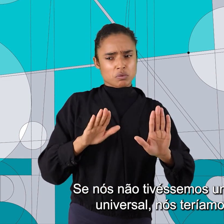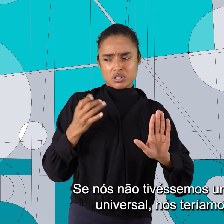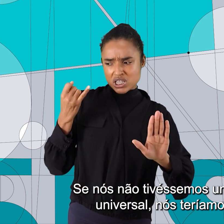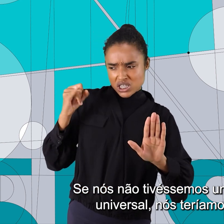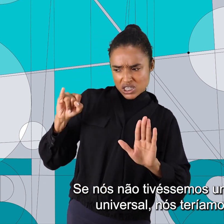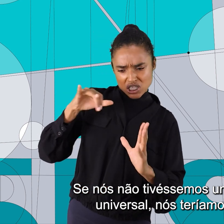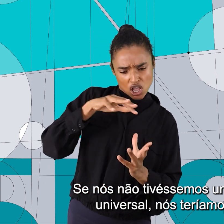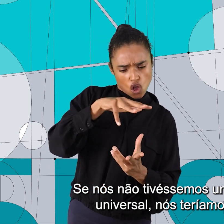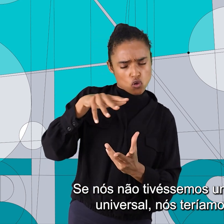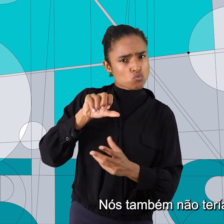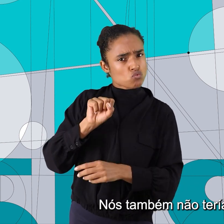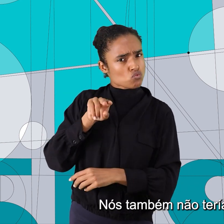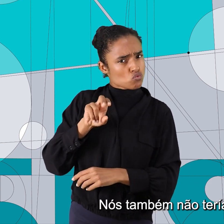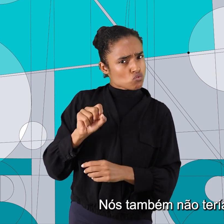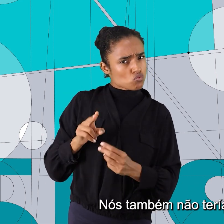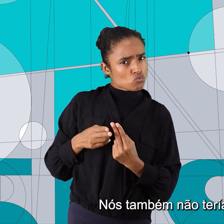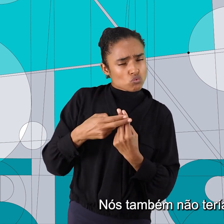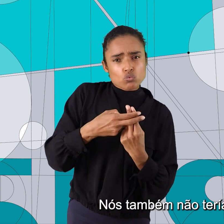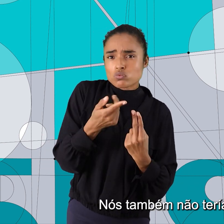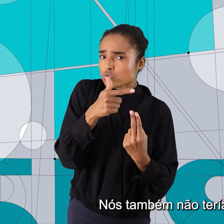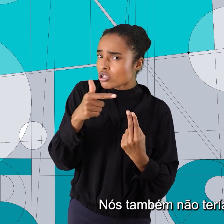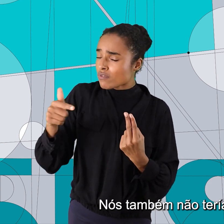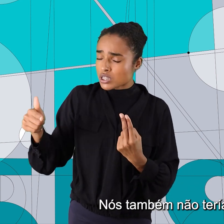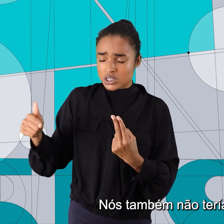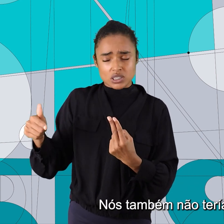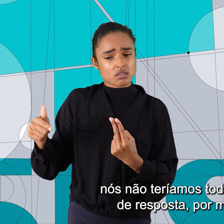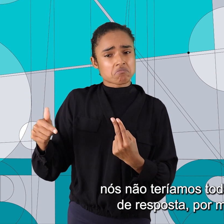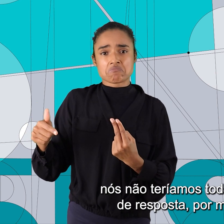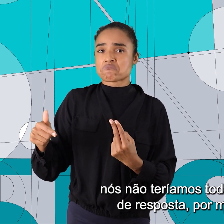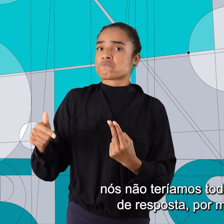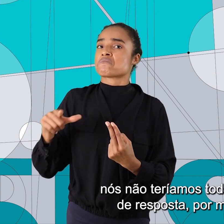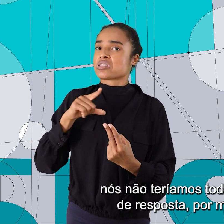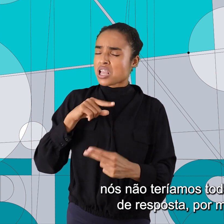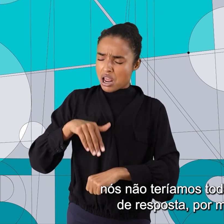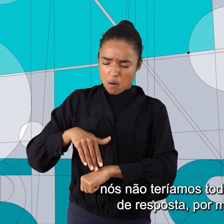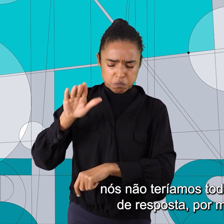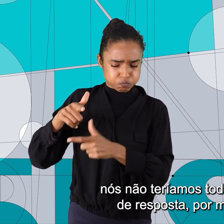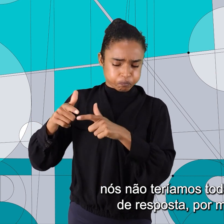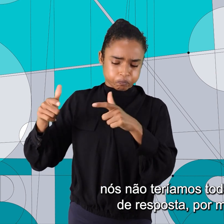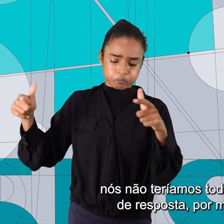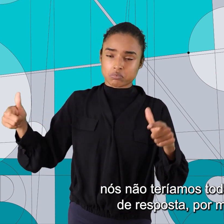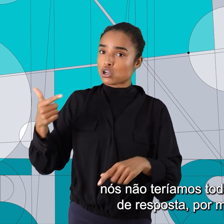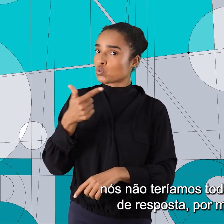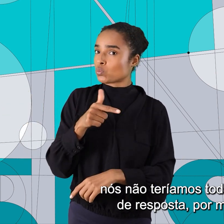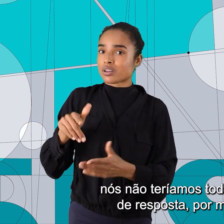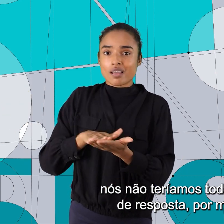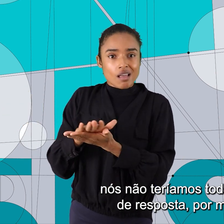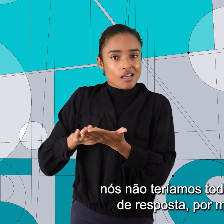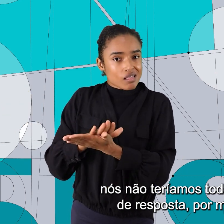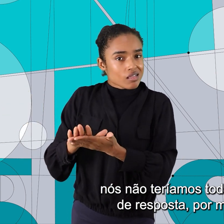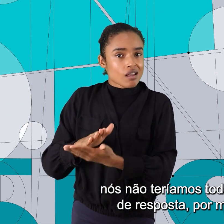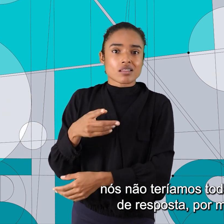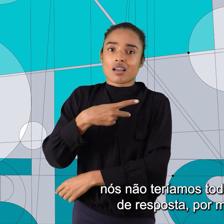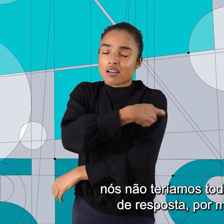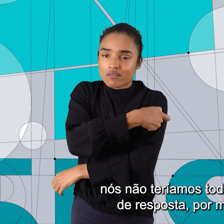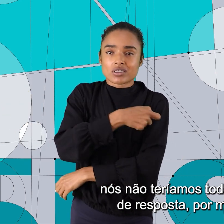nós teríamos muito mais. Nós também não teríamos vacina, nós não teríamos toda a estrutura de resposta